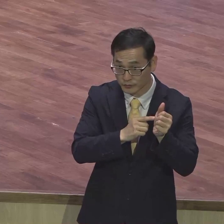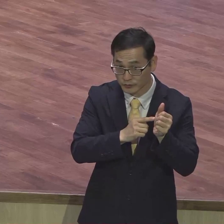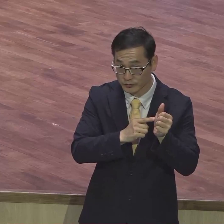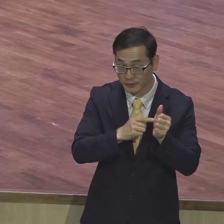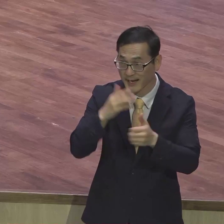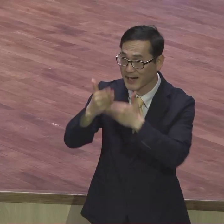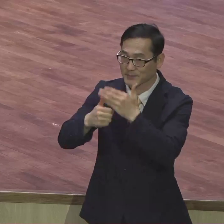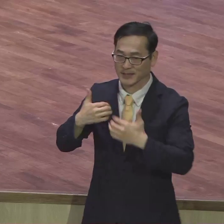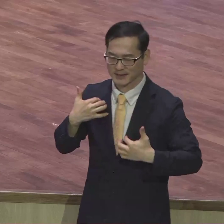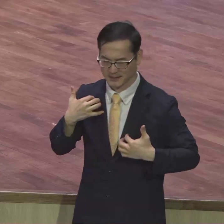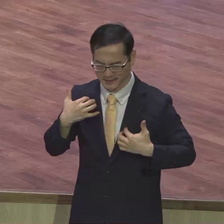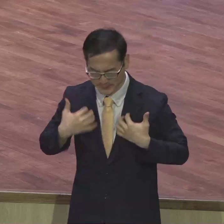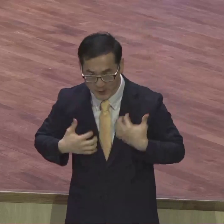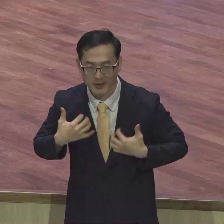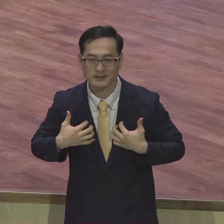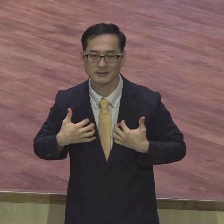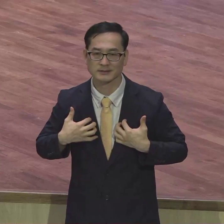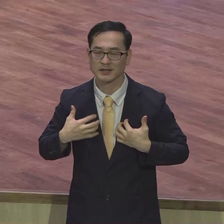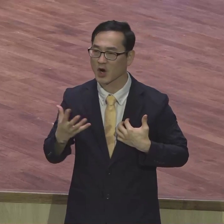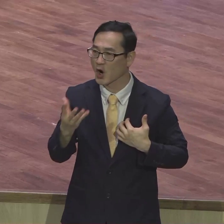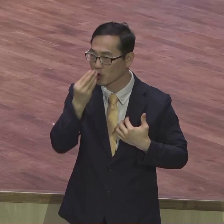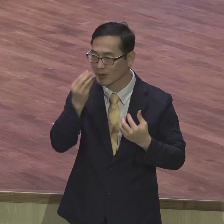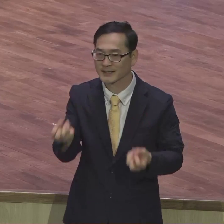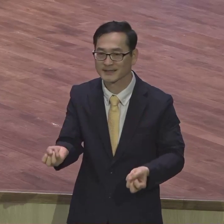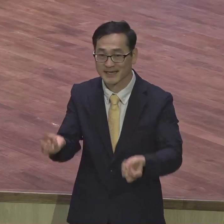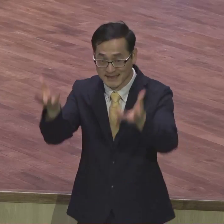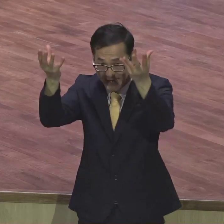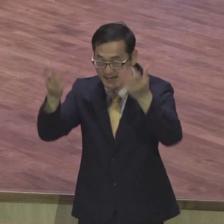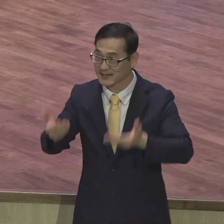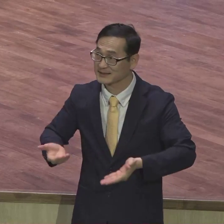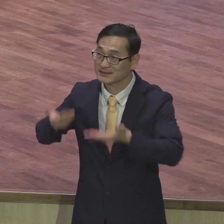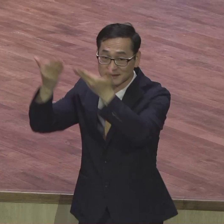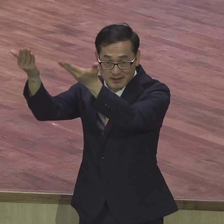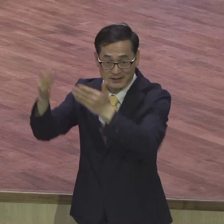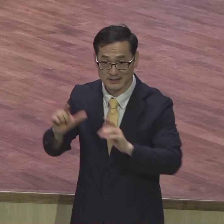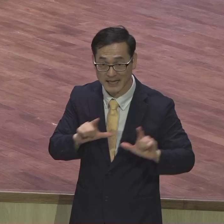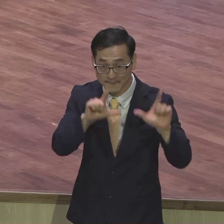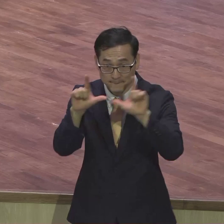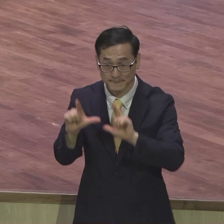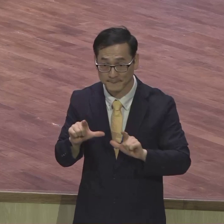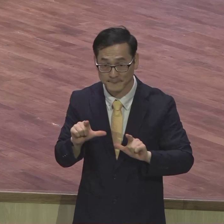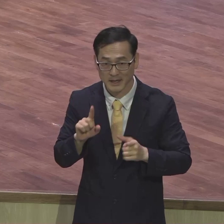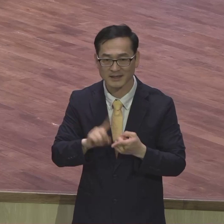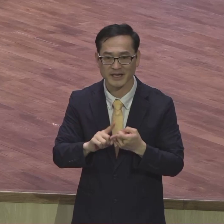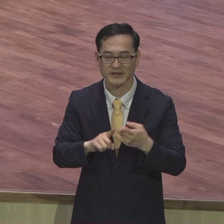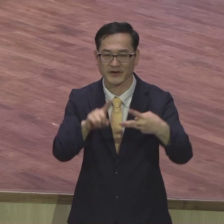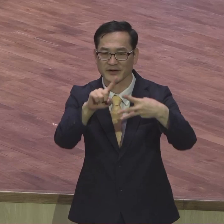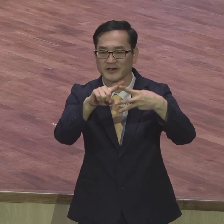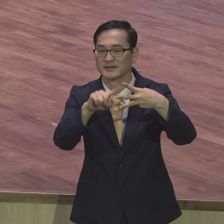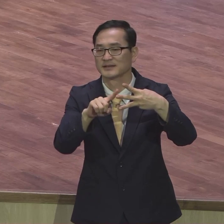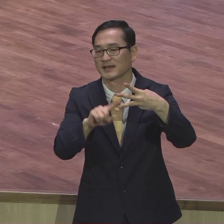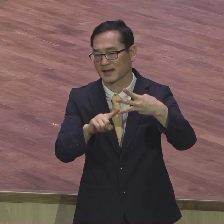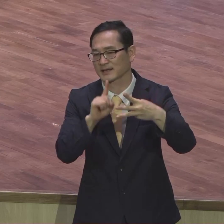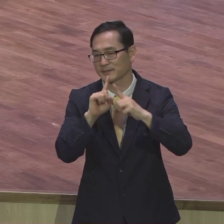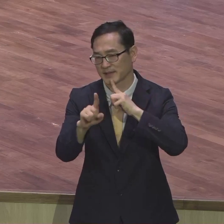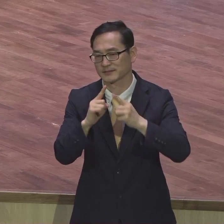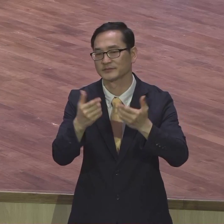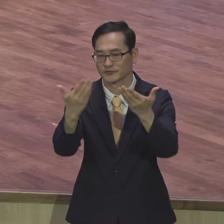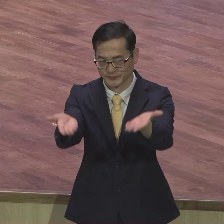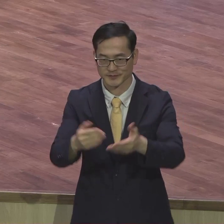기뻐하시는 거룩한 산 제물로 들리는 삶을 살 수 있는지에 대해서 세 가지로 그렇게 밝히고 있습니다